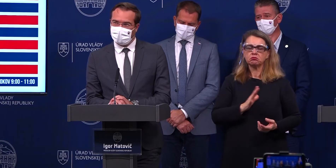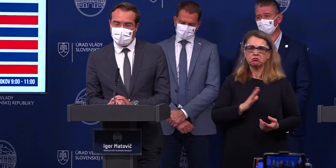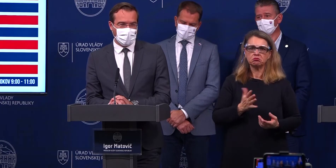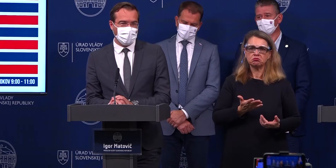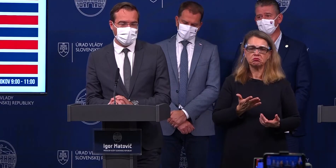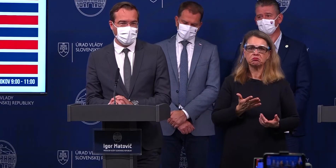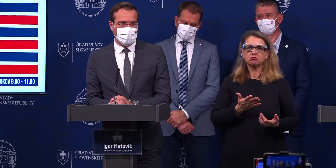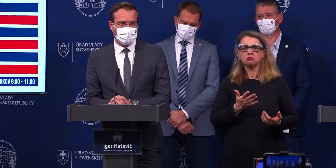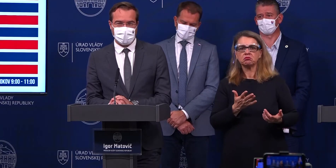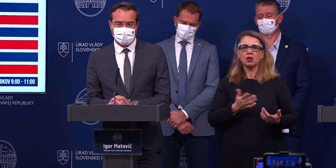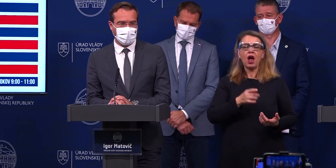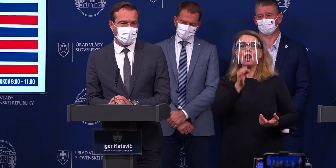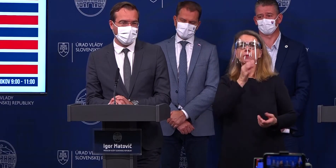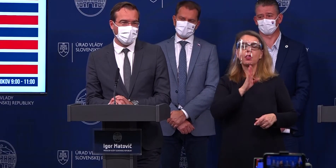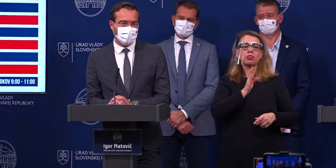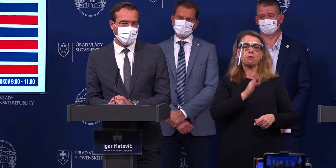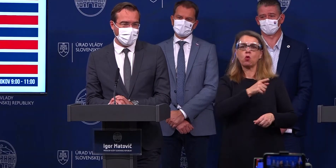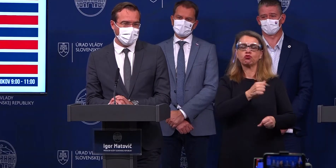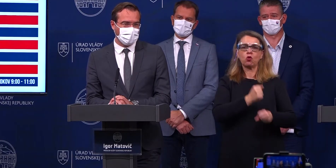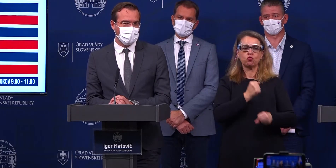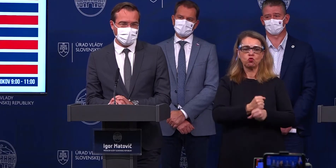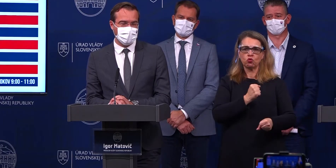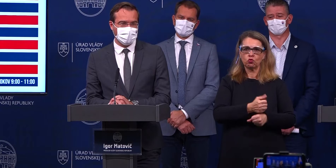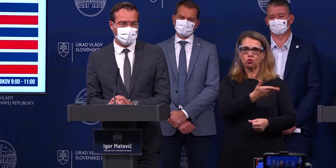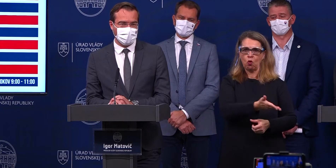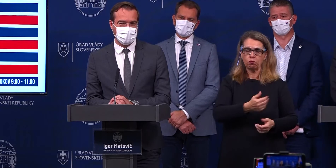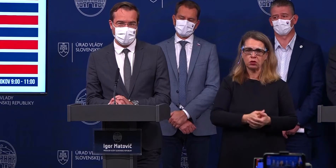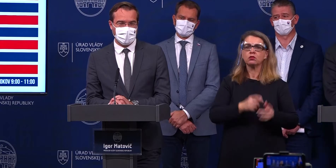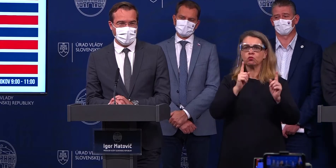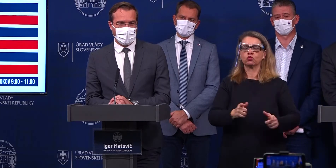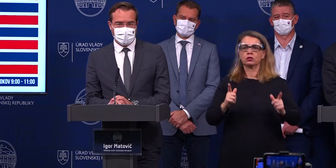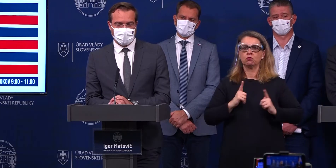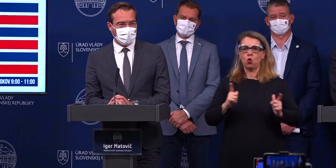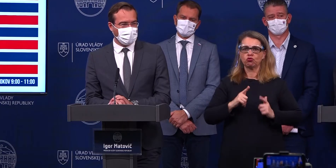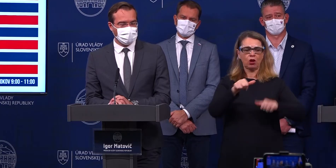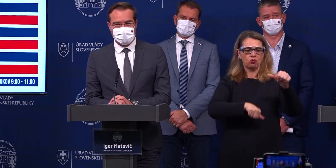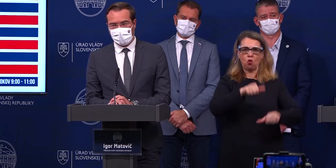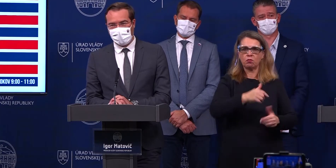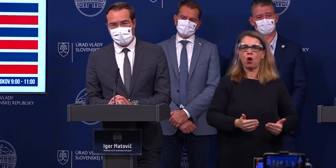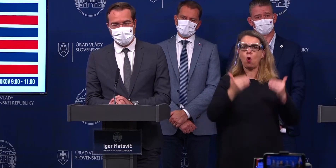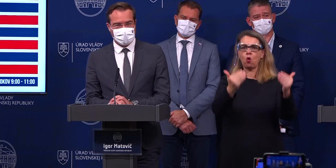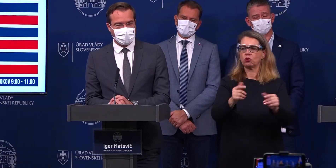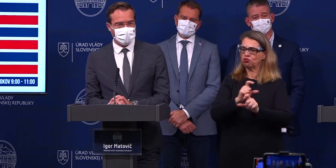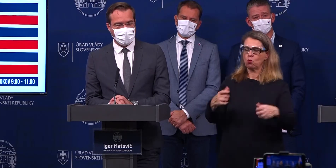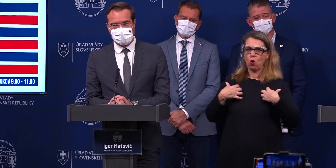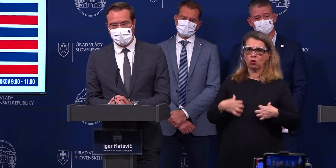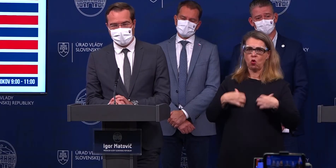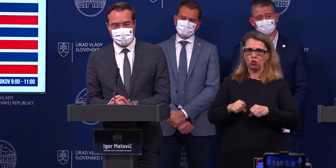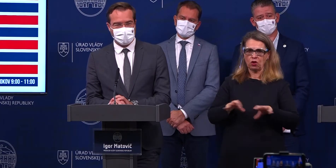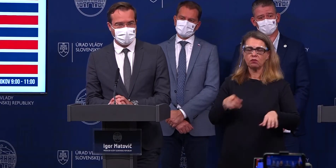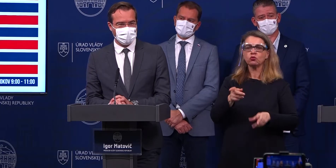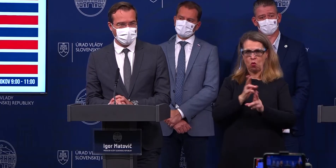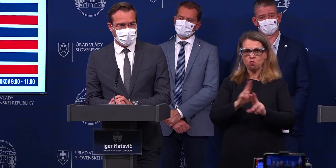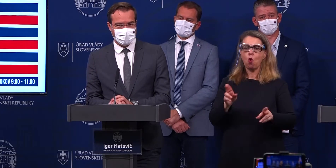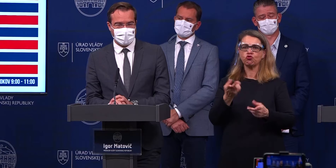a nebude mu môcť byť realizovaná, vtedy, keď by to bolo pre ho najvýhodnejšie, ale bude si musieť počkať. Toto je to, čoho sa obávame, že to sa môže naozaj aj